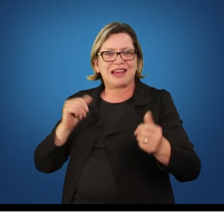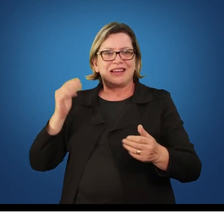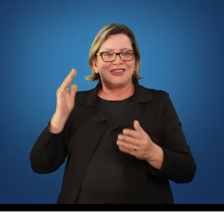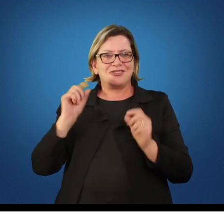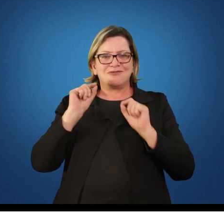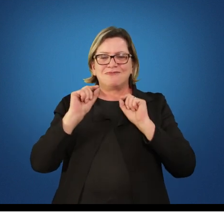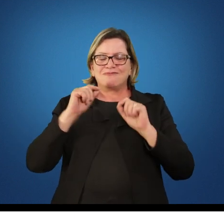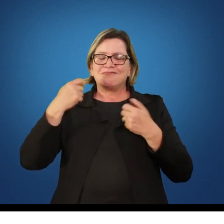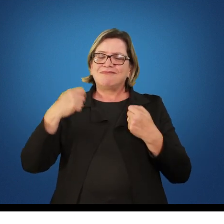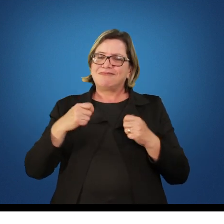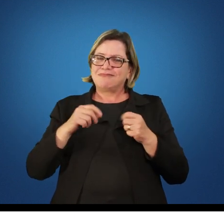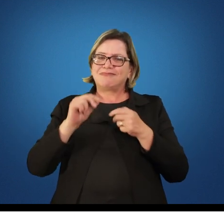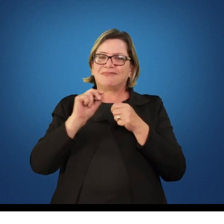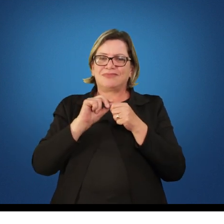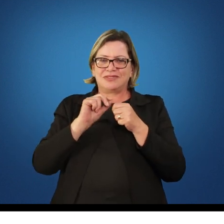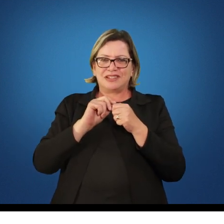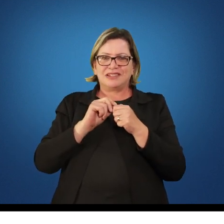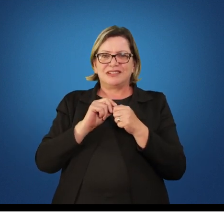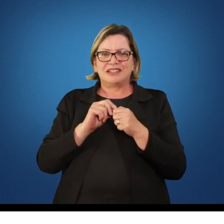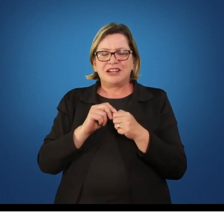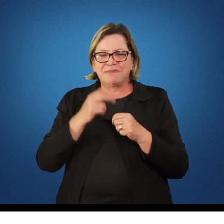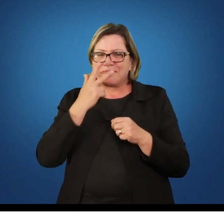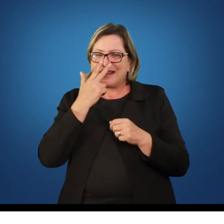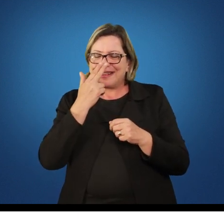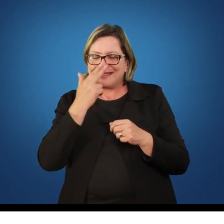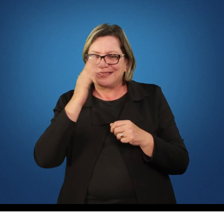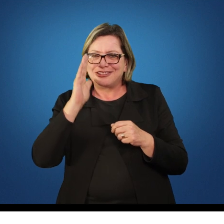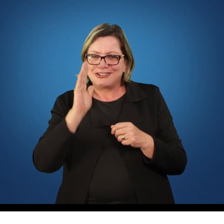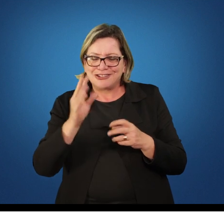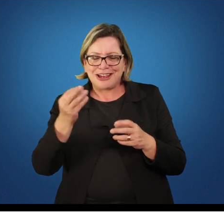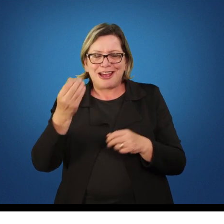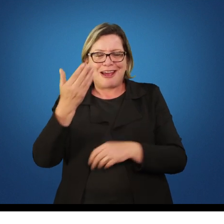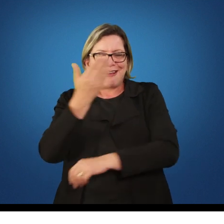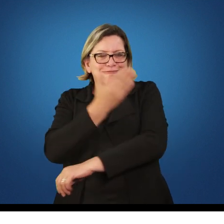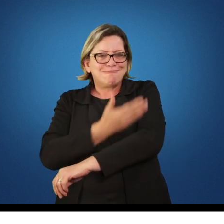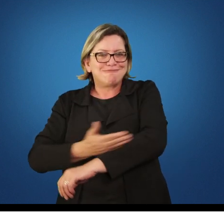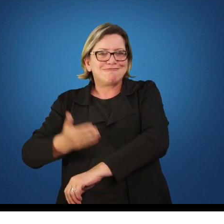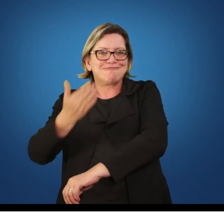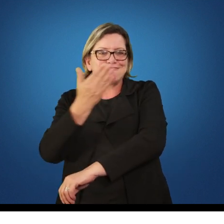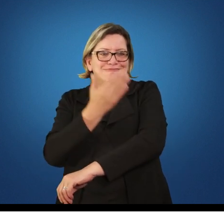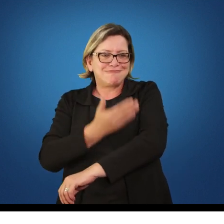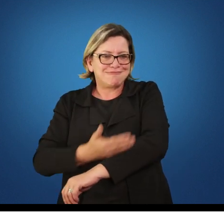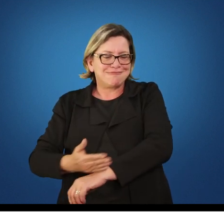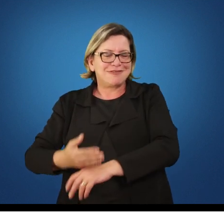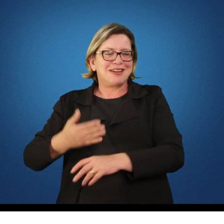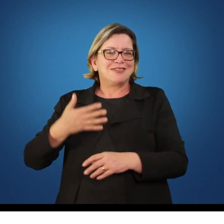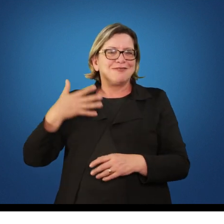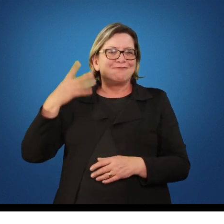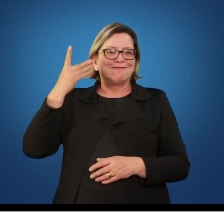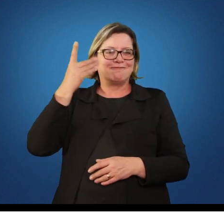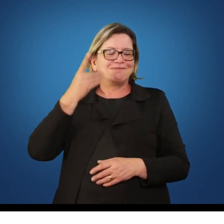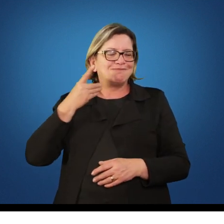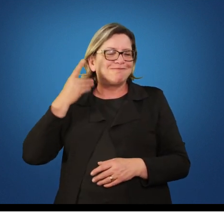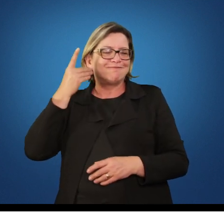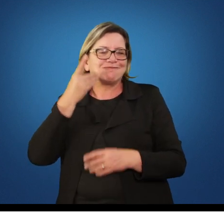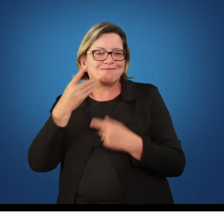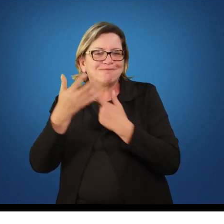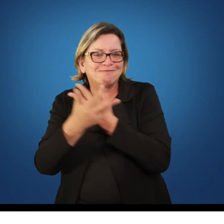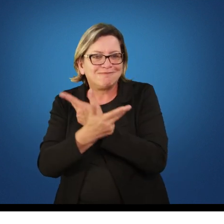como signos tatuados no discurso de certos professores né não fazendo uma crítica